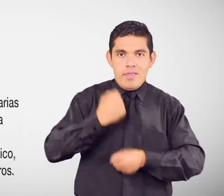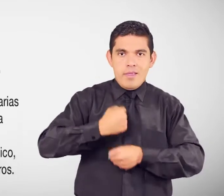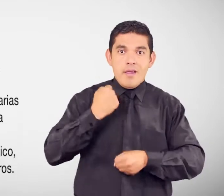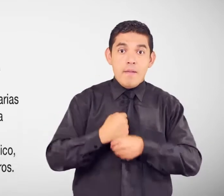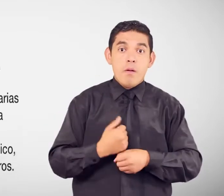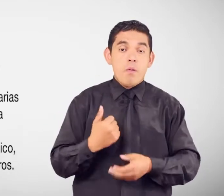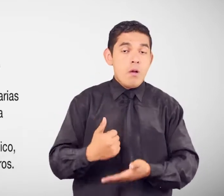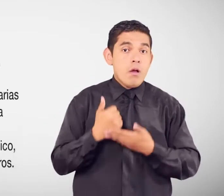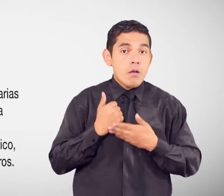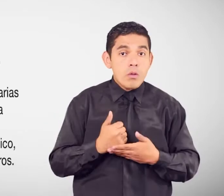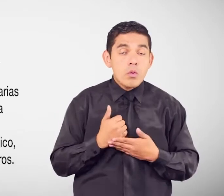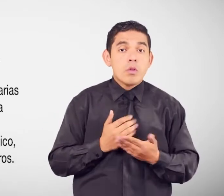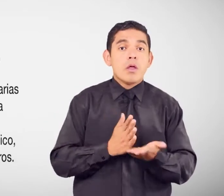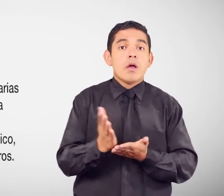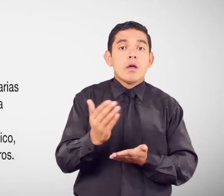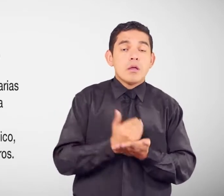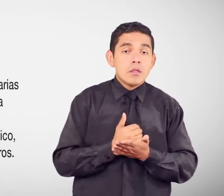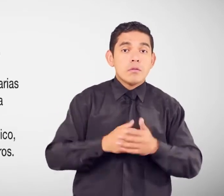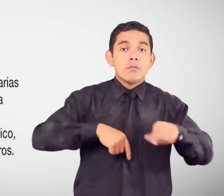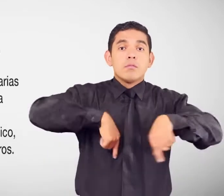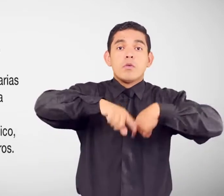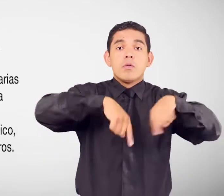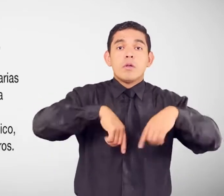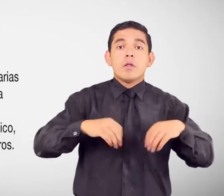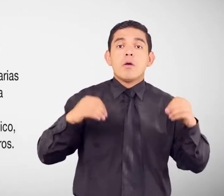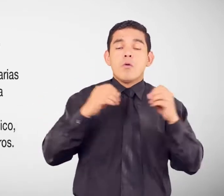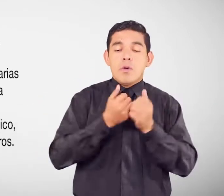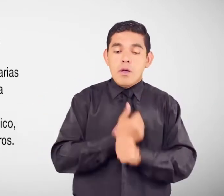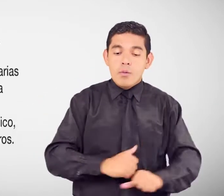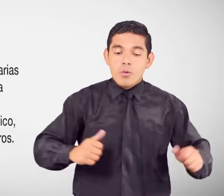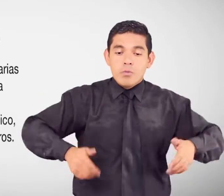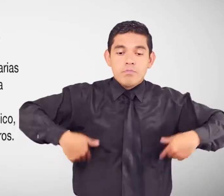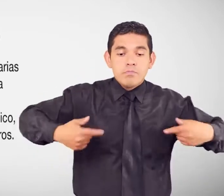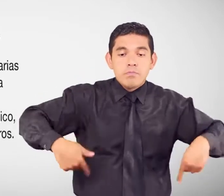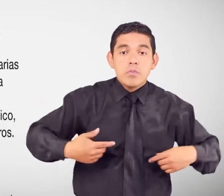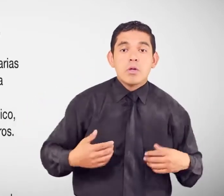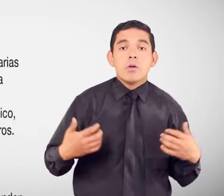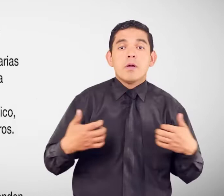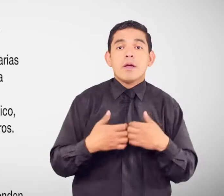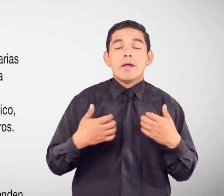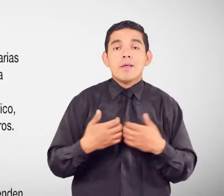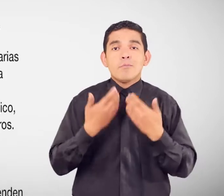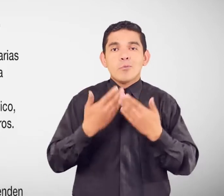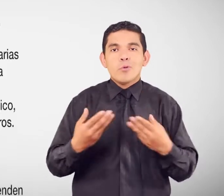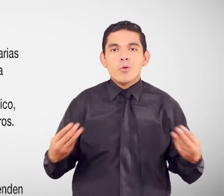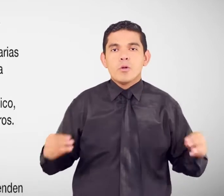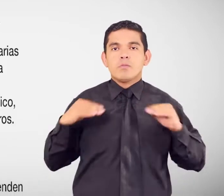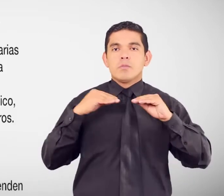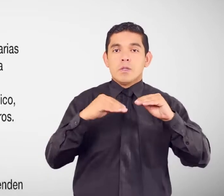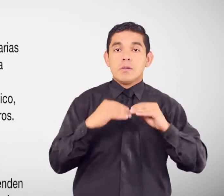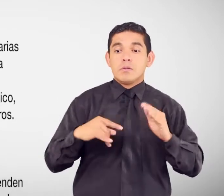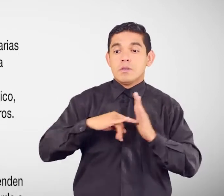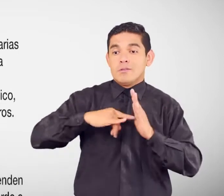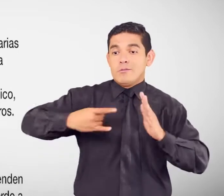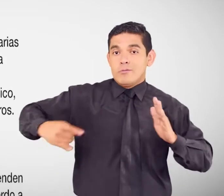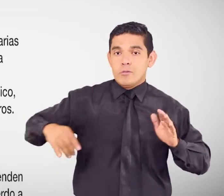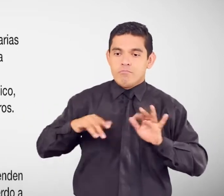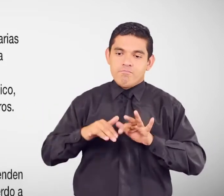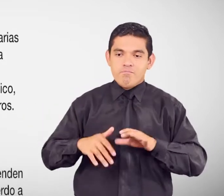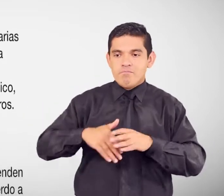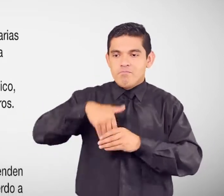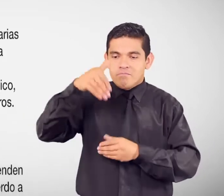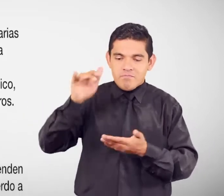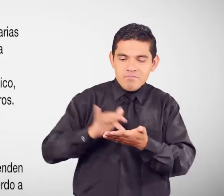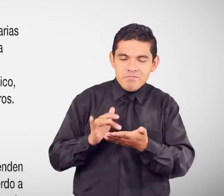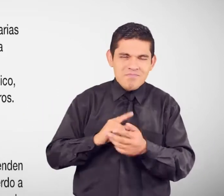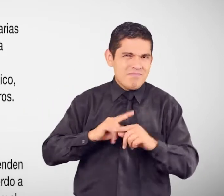la accesibilidad Movilidad Y autonomía Equipo Y material pedagógico Tecnológico Ayudas técnicas Entre